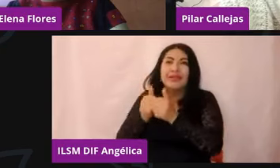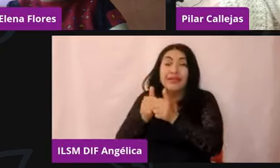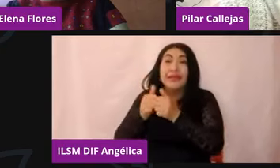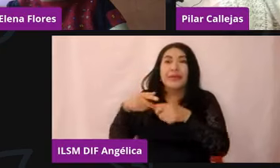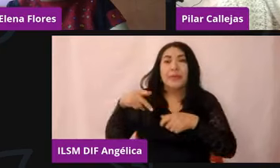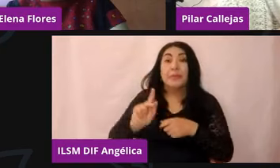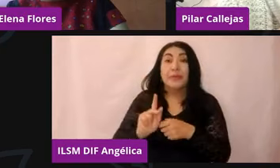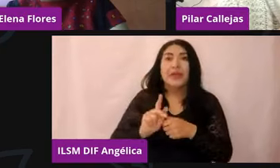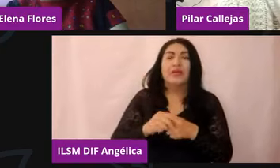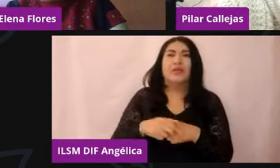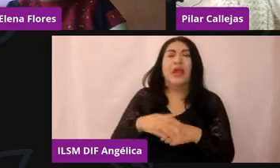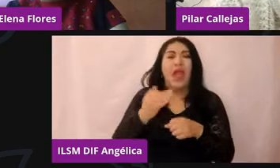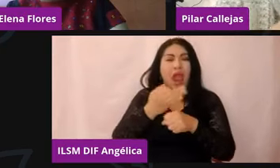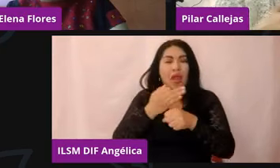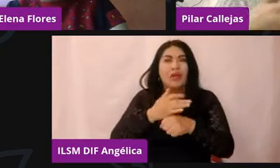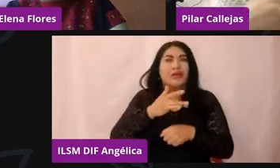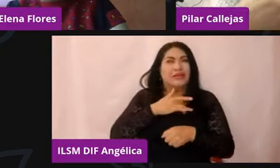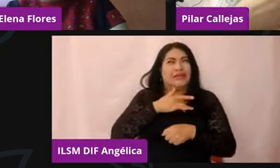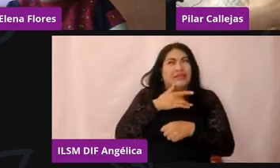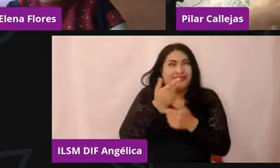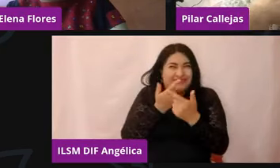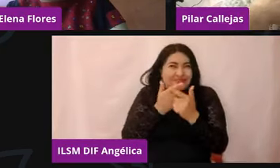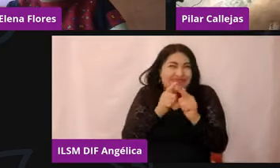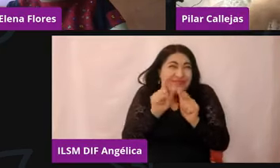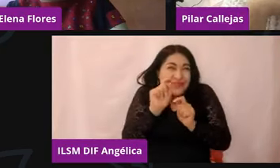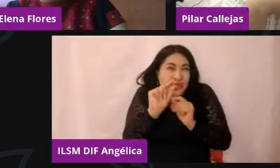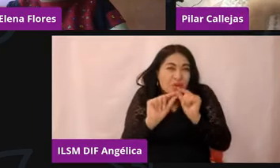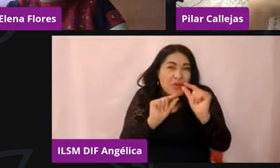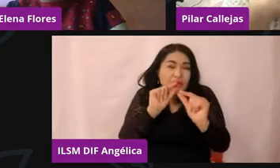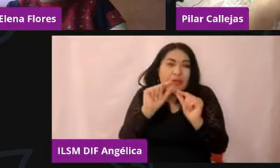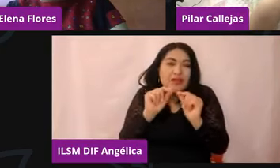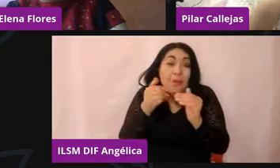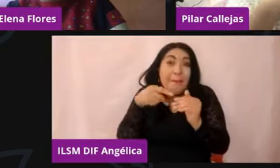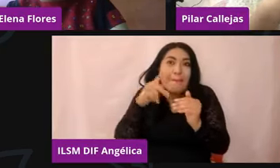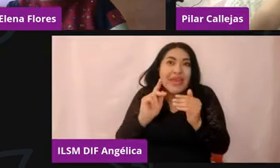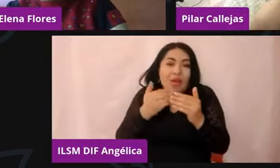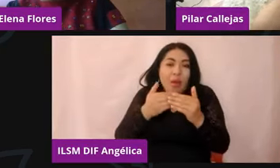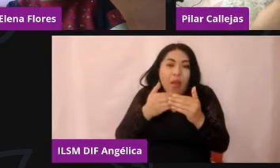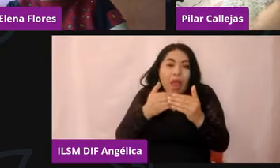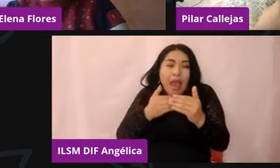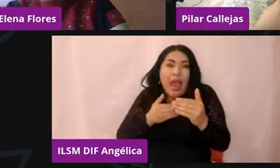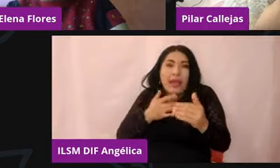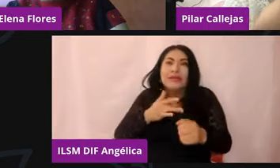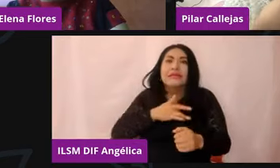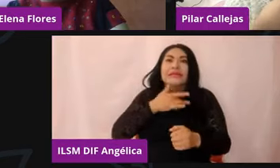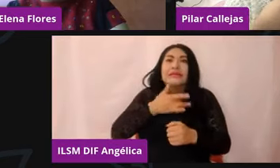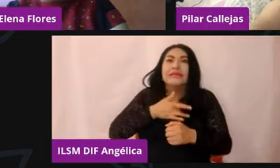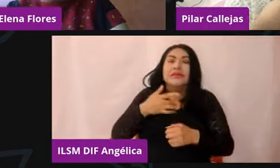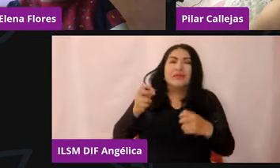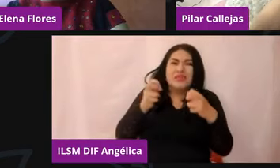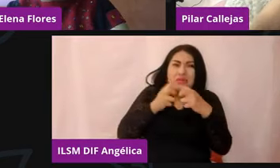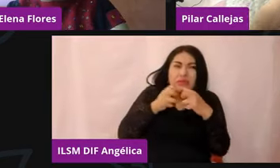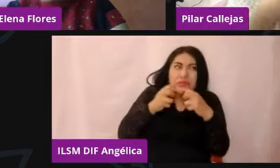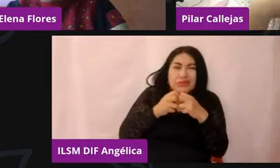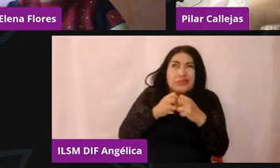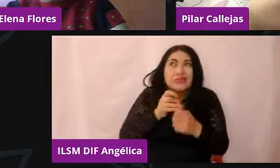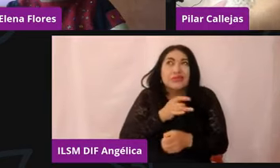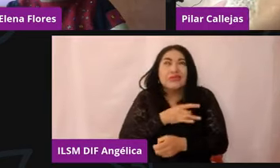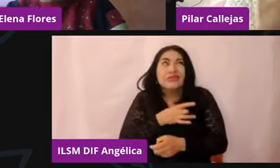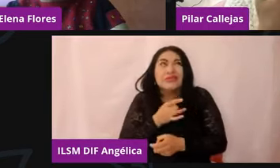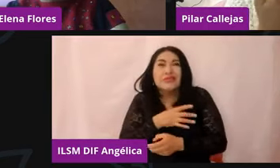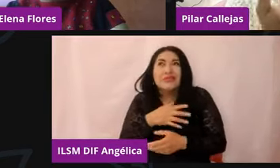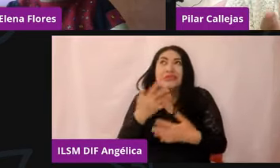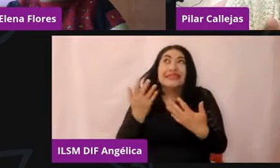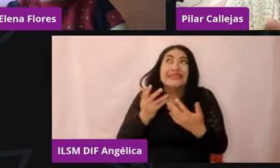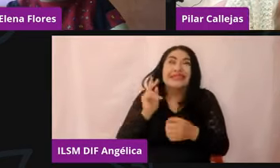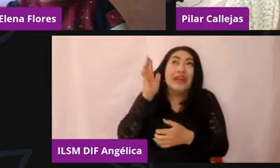o más libertad, resulta que hay un temor previo, ¿no? Como una ansiedad anticipatoria a saber qué va a pasar cuando